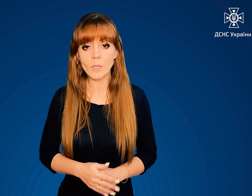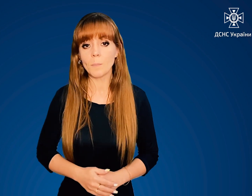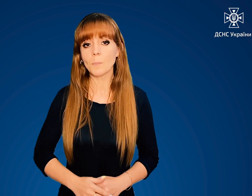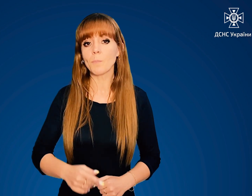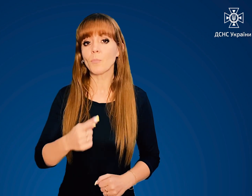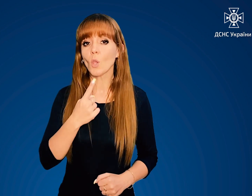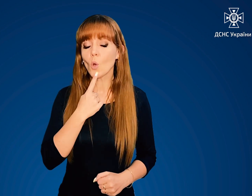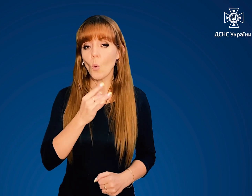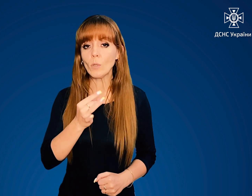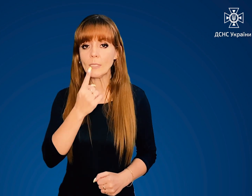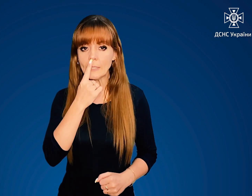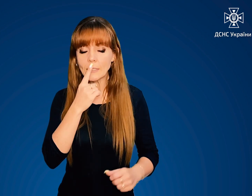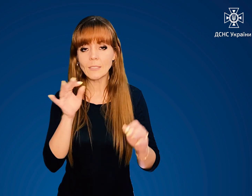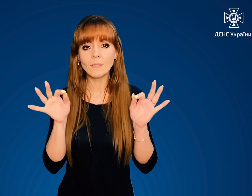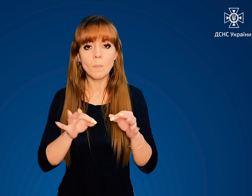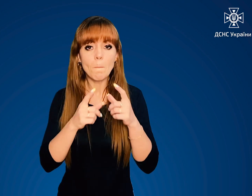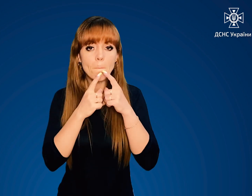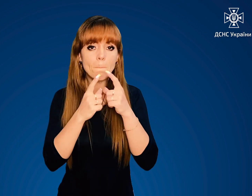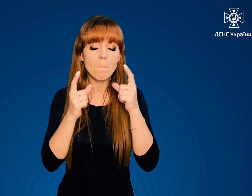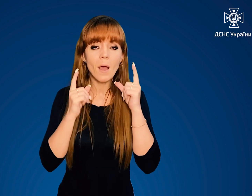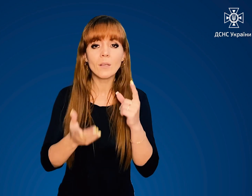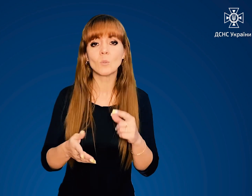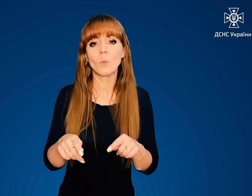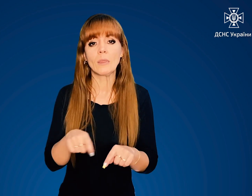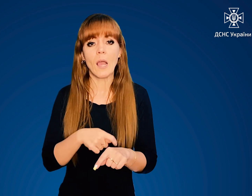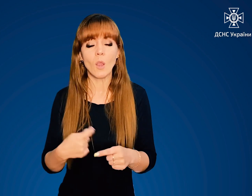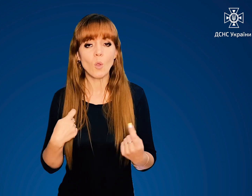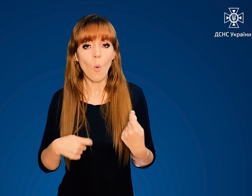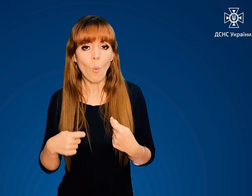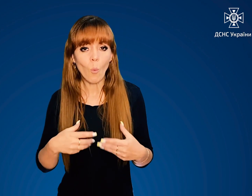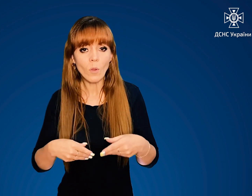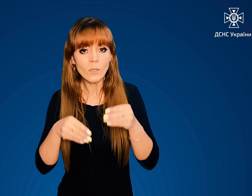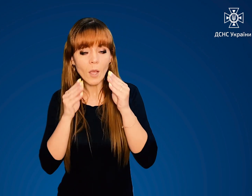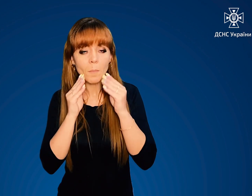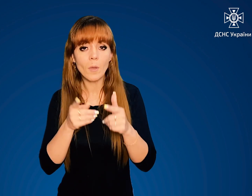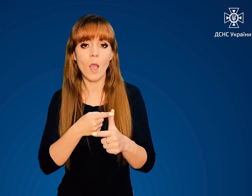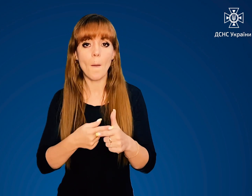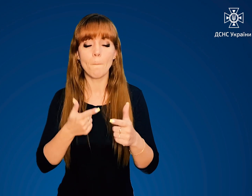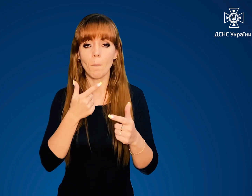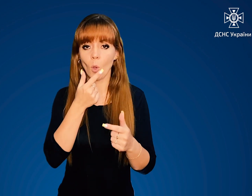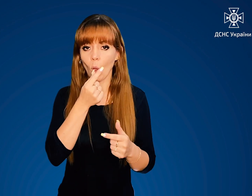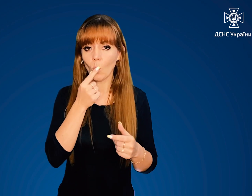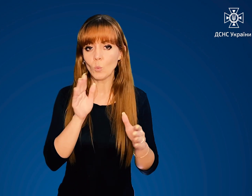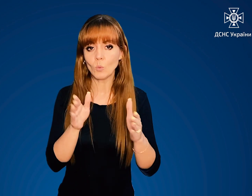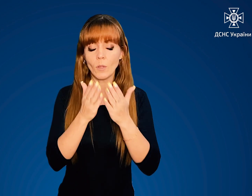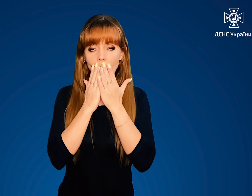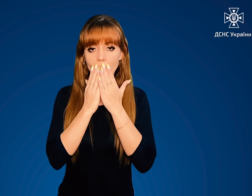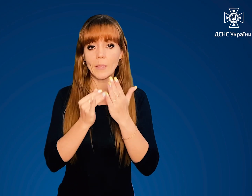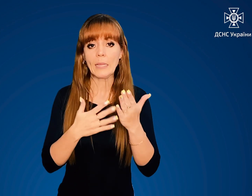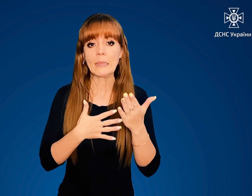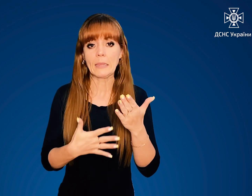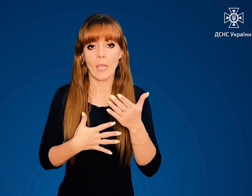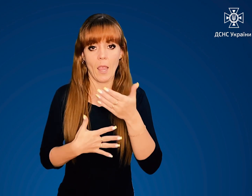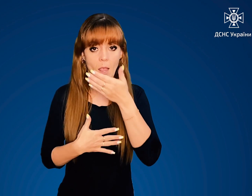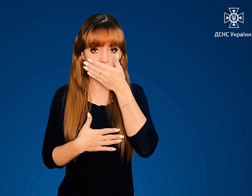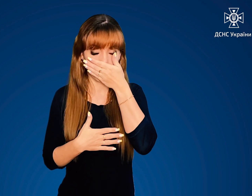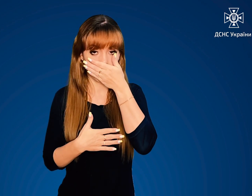Прикрийте рот і ніс маскою, тканиною одягу або хусткою. Дихайте через них.